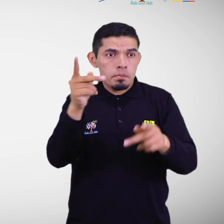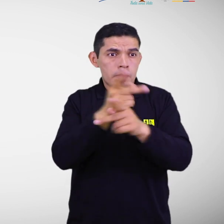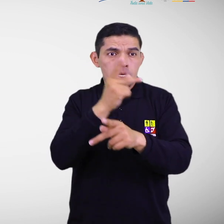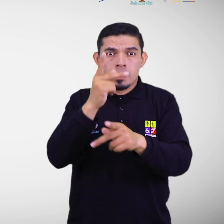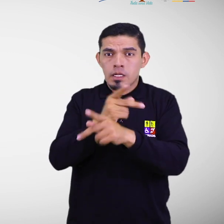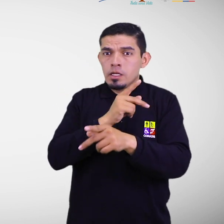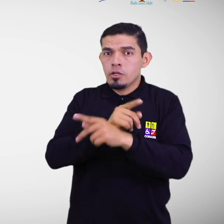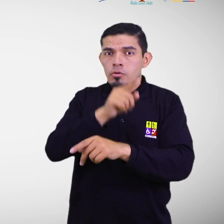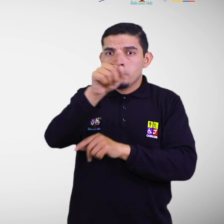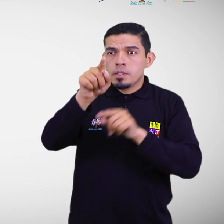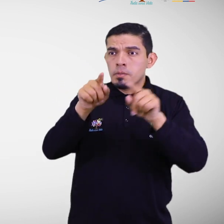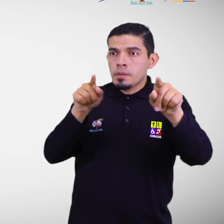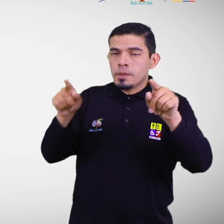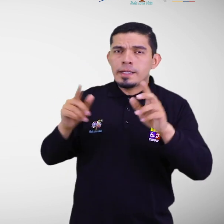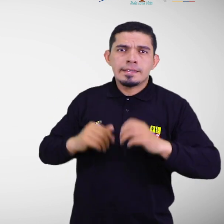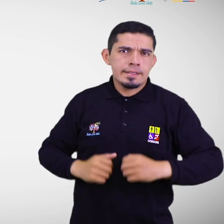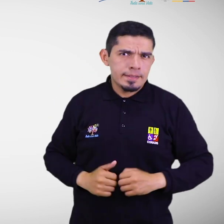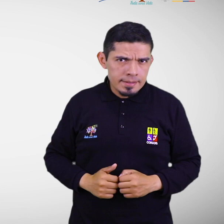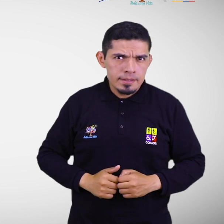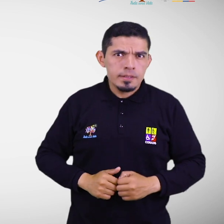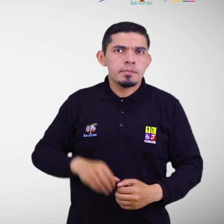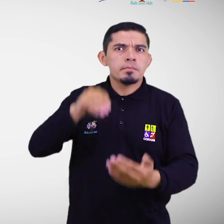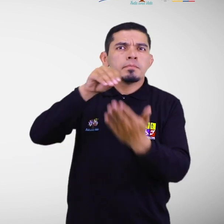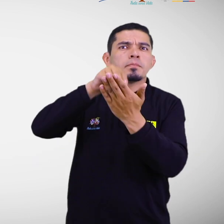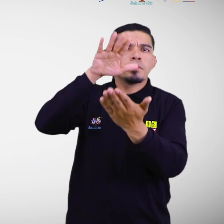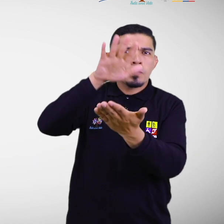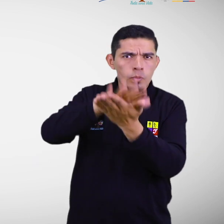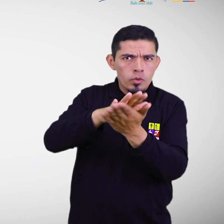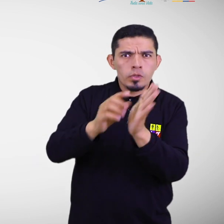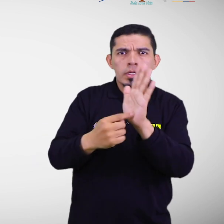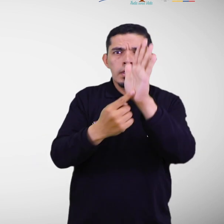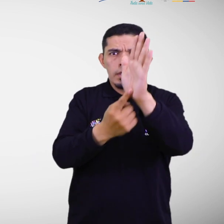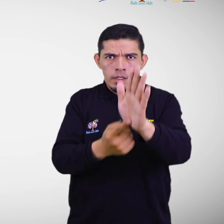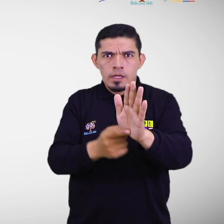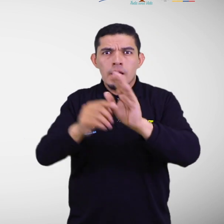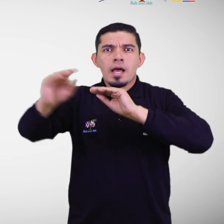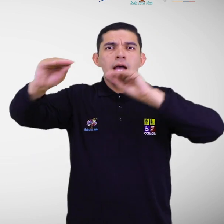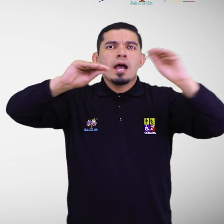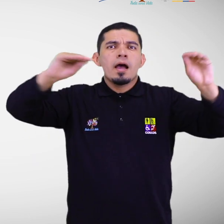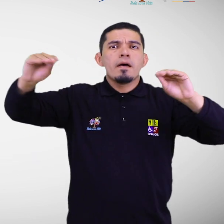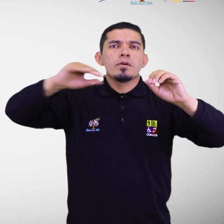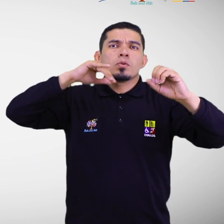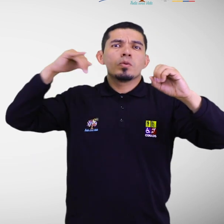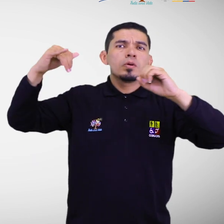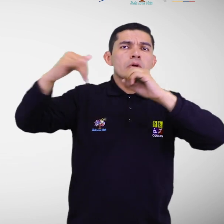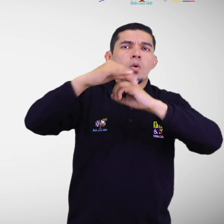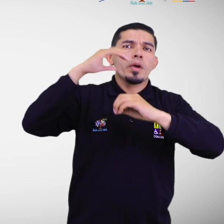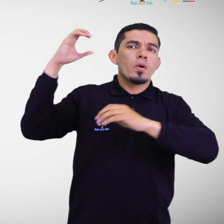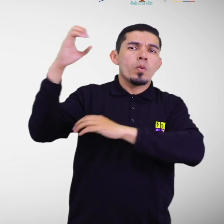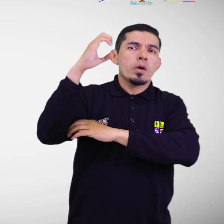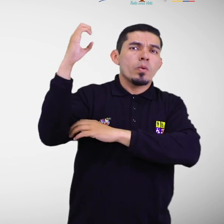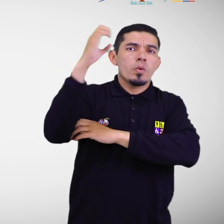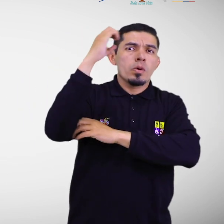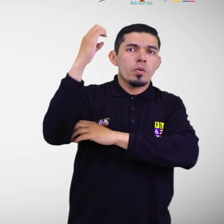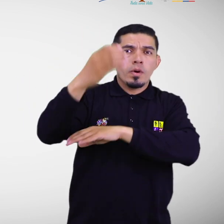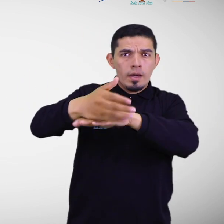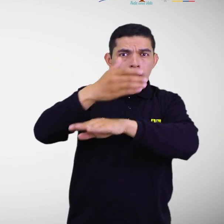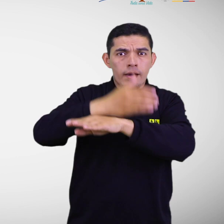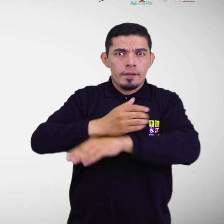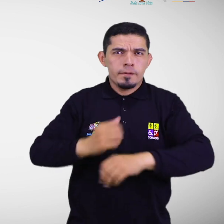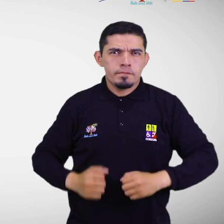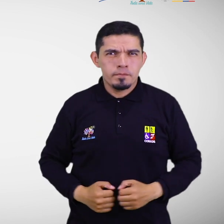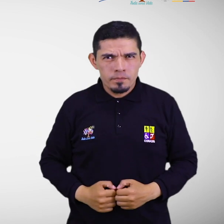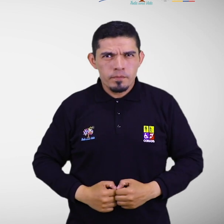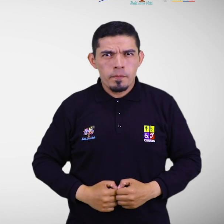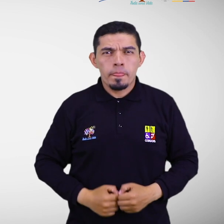se encuentran expuestas, se debe implementar mecanismos para la emisión de alertas tempranas oportunas. Teniendo en